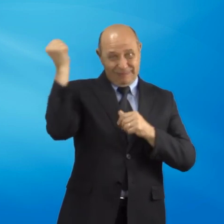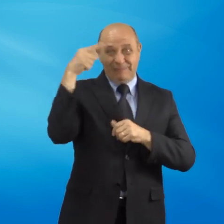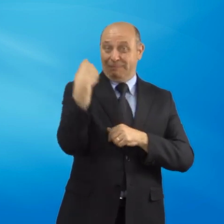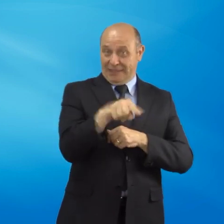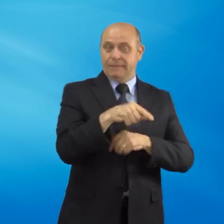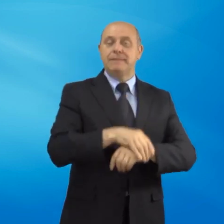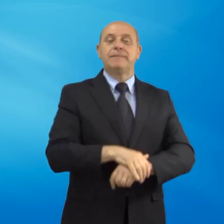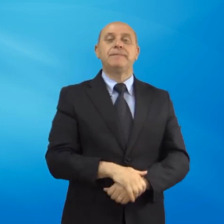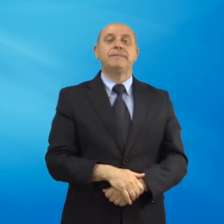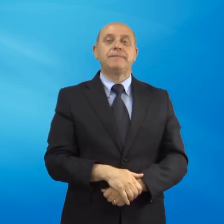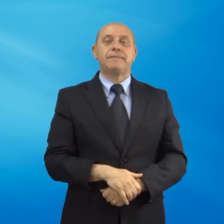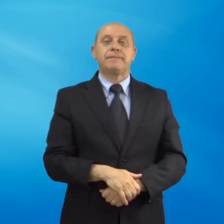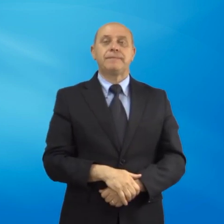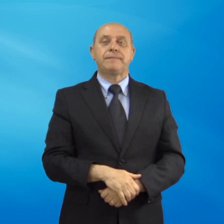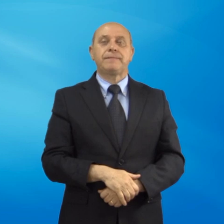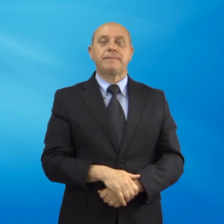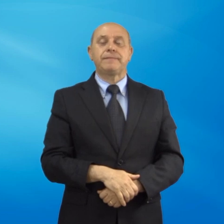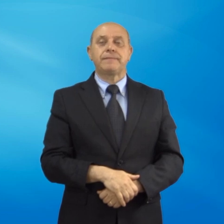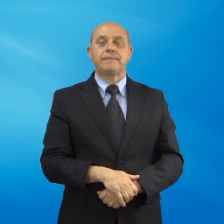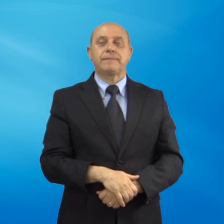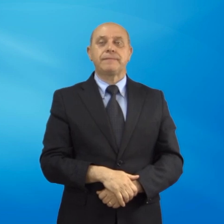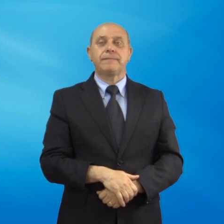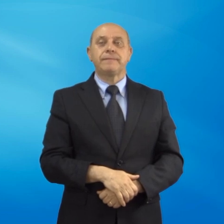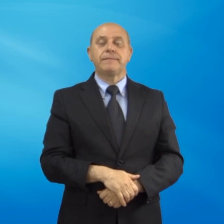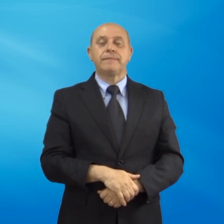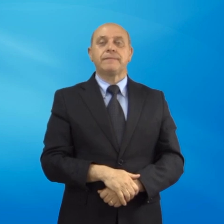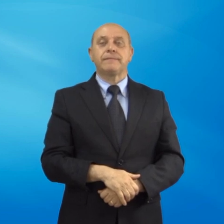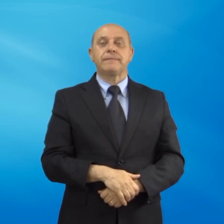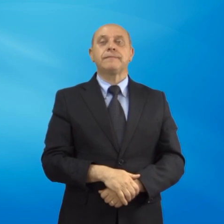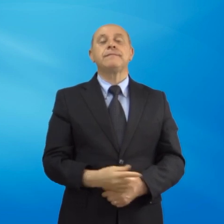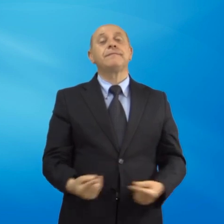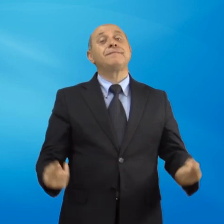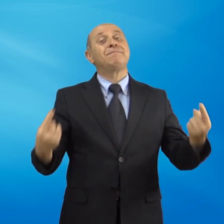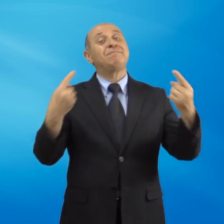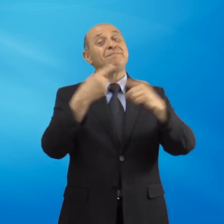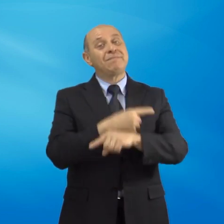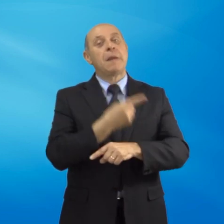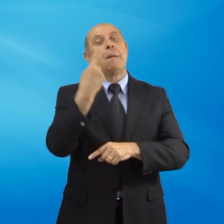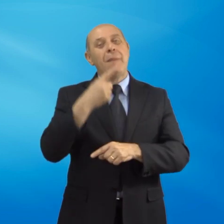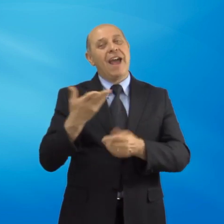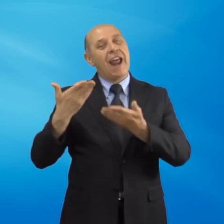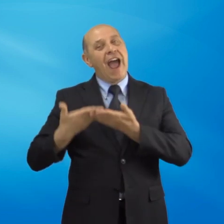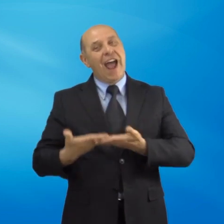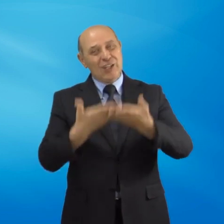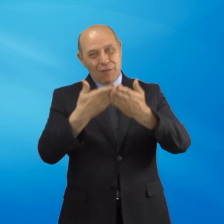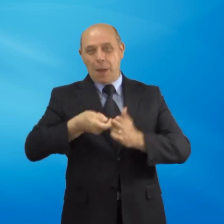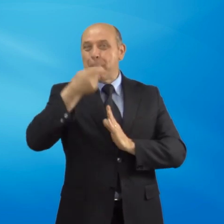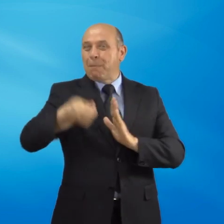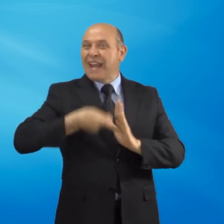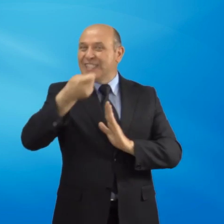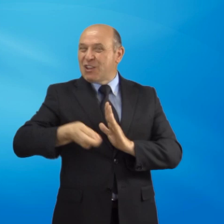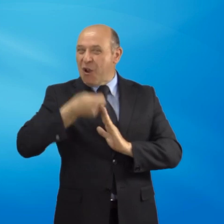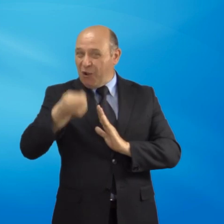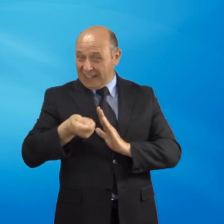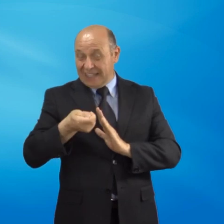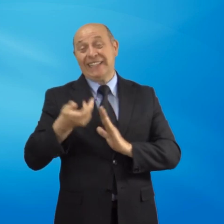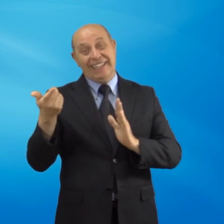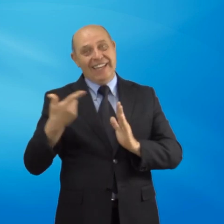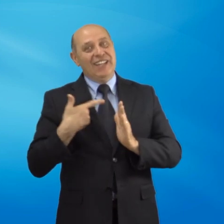Per quanto invece riguarda le agevolazioni pensionistiche, la prima novità è la